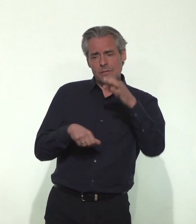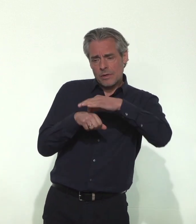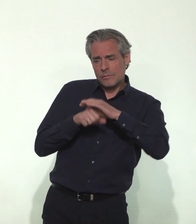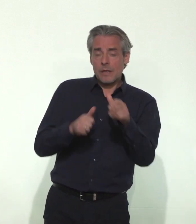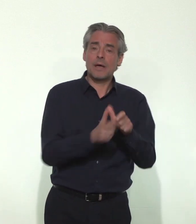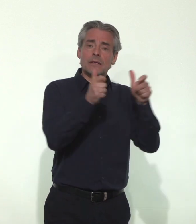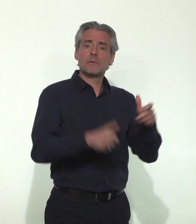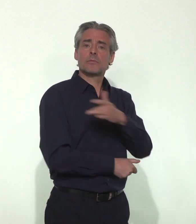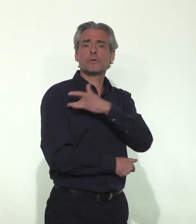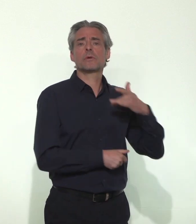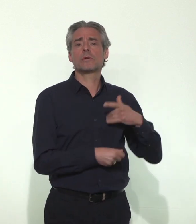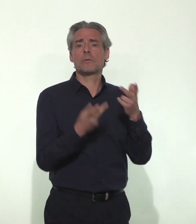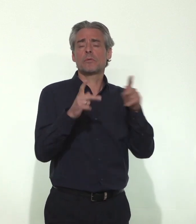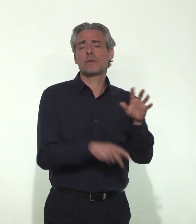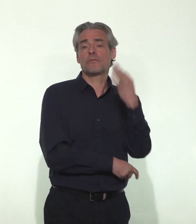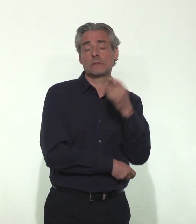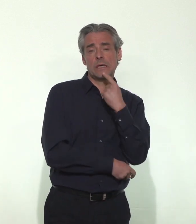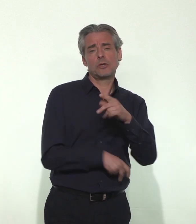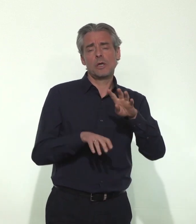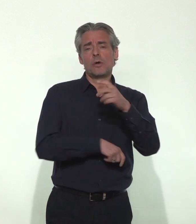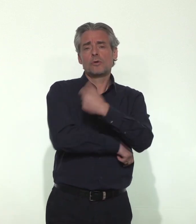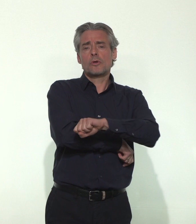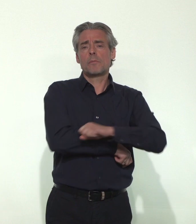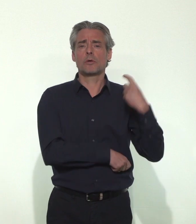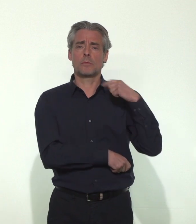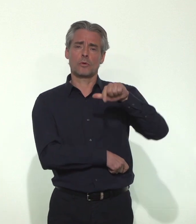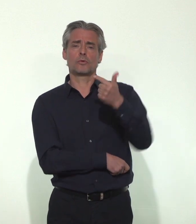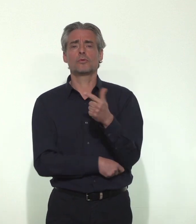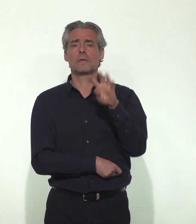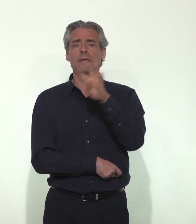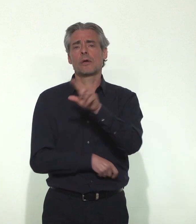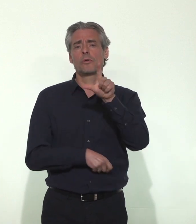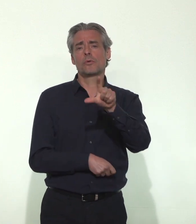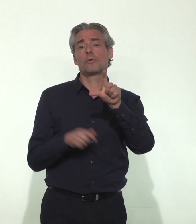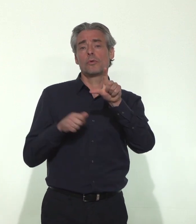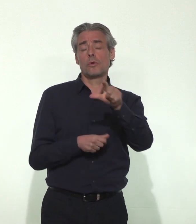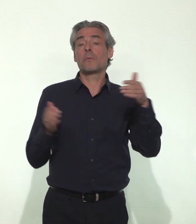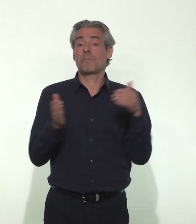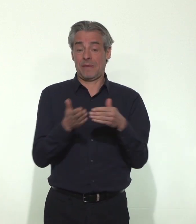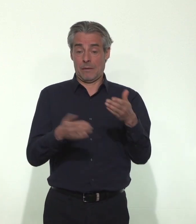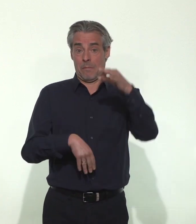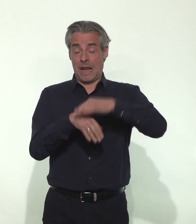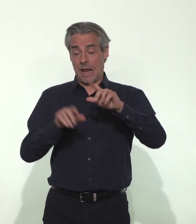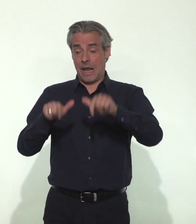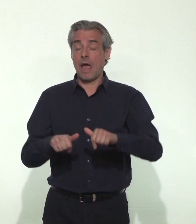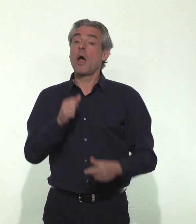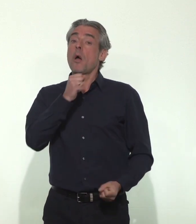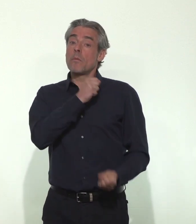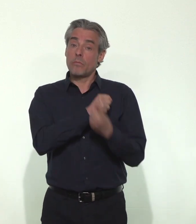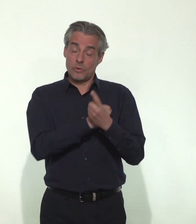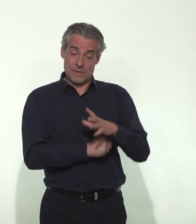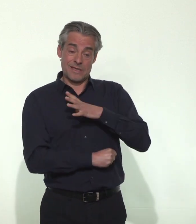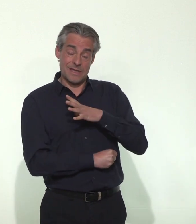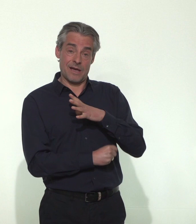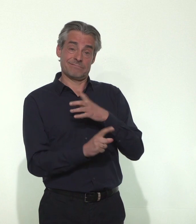Santé publique France parlait de 42 000 cas en semaine 12. Mais le total des cas doit aussi tenir compte de l'existence d'une